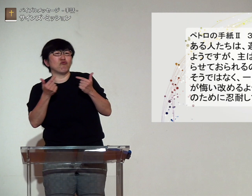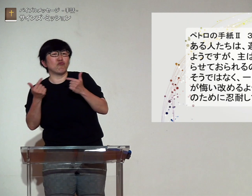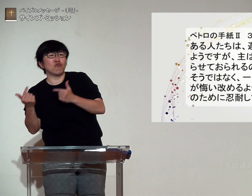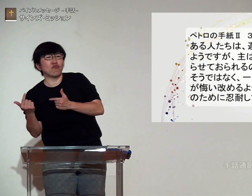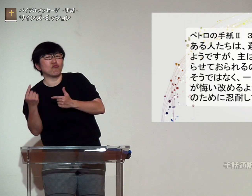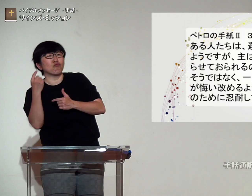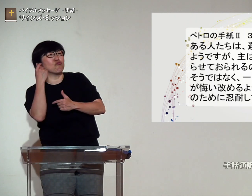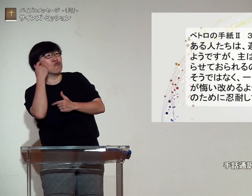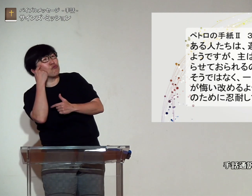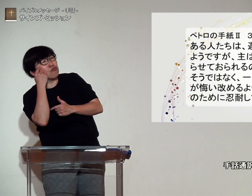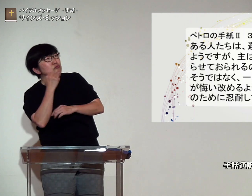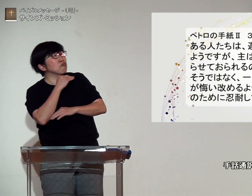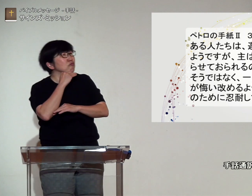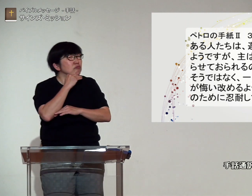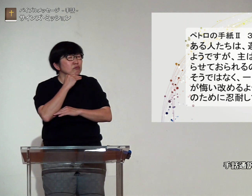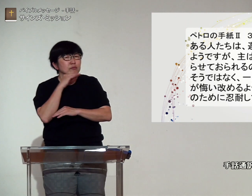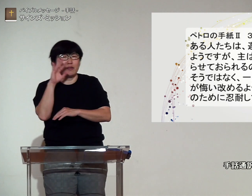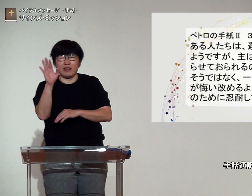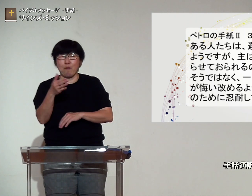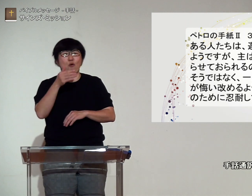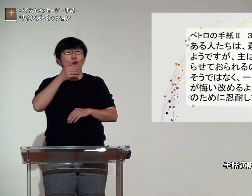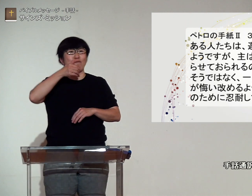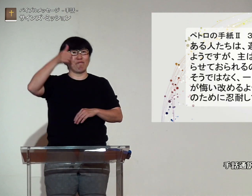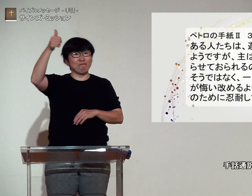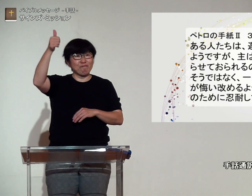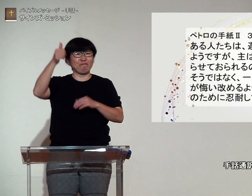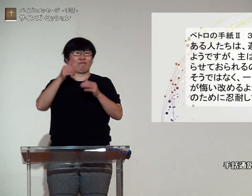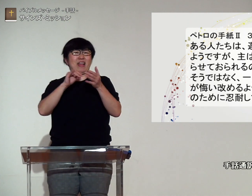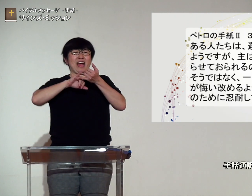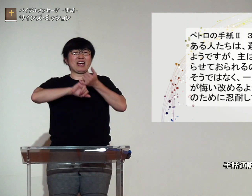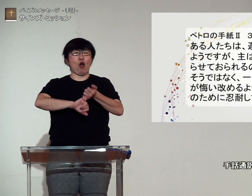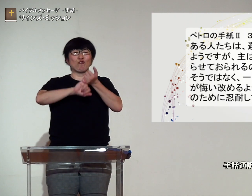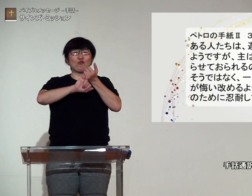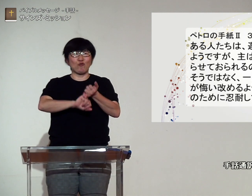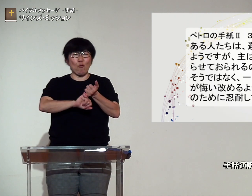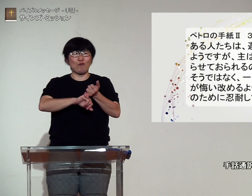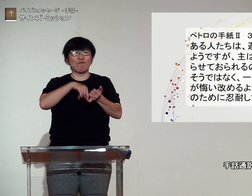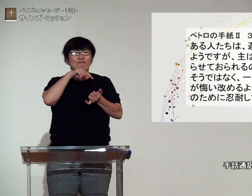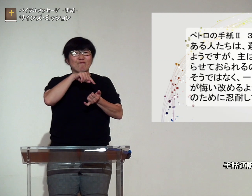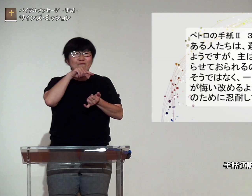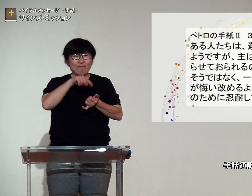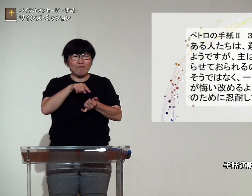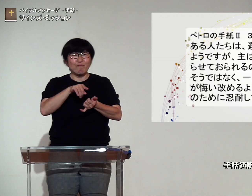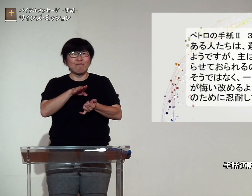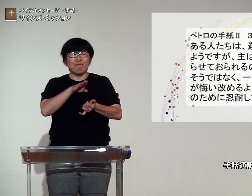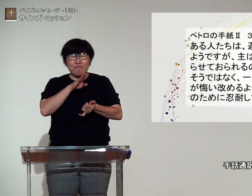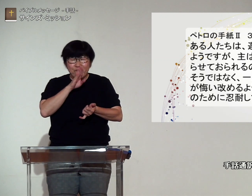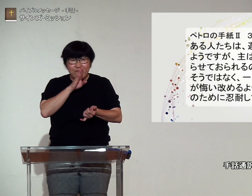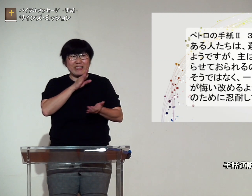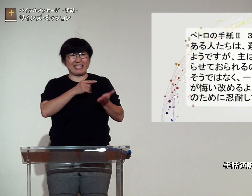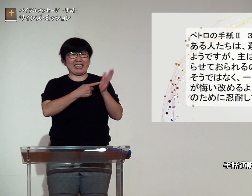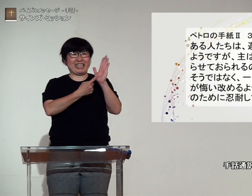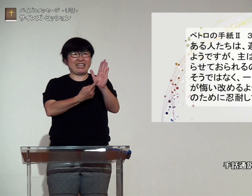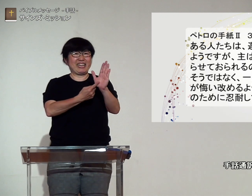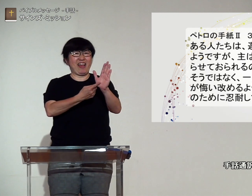ある人たちは遅いと考えているようですが主は約束の実現を